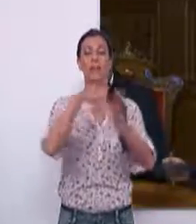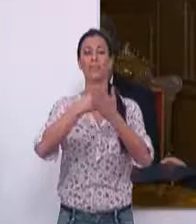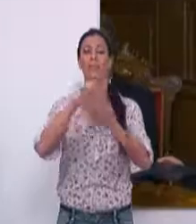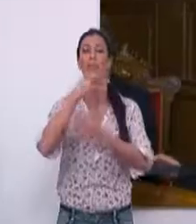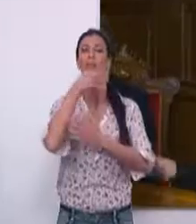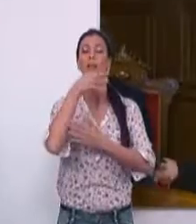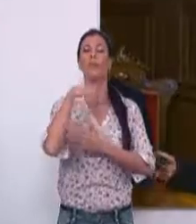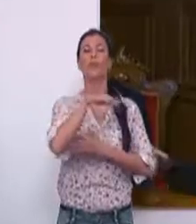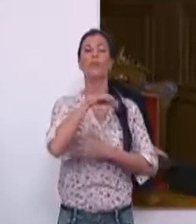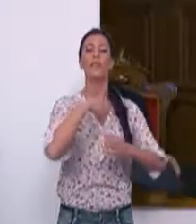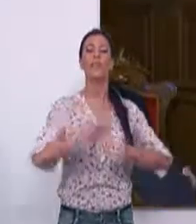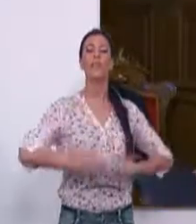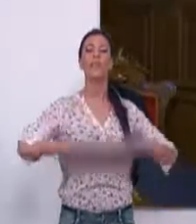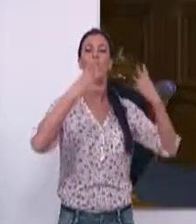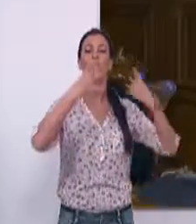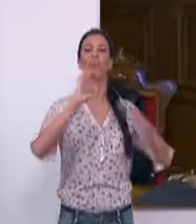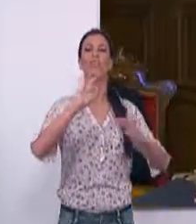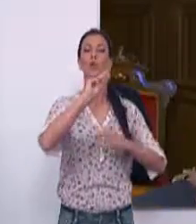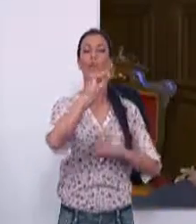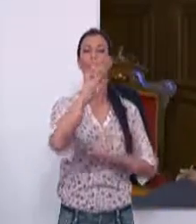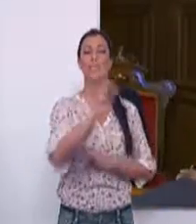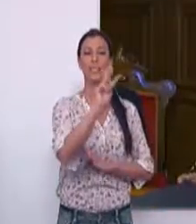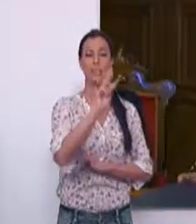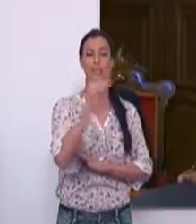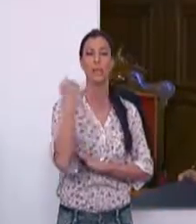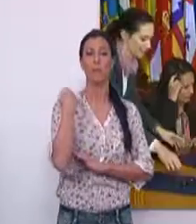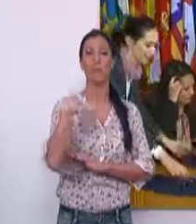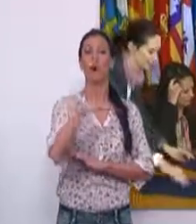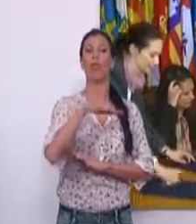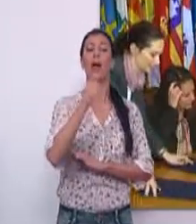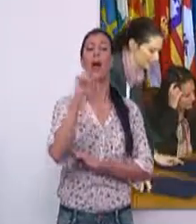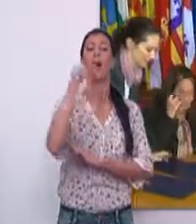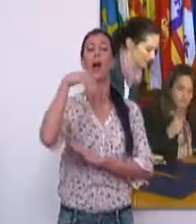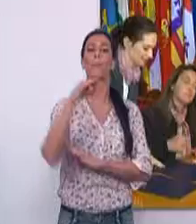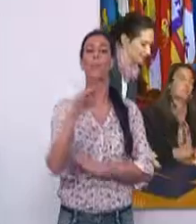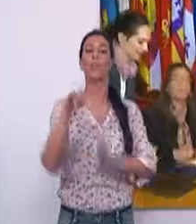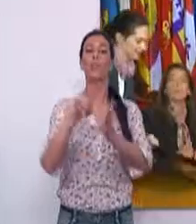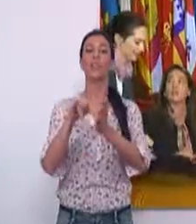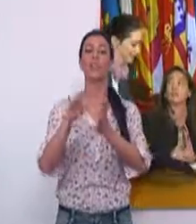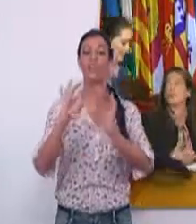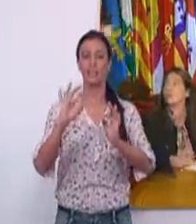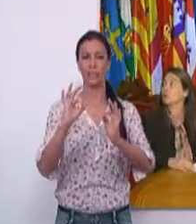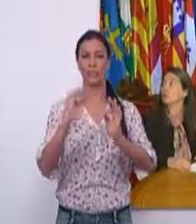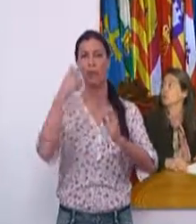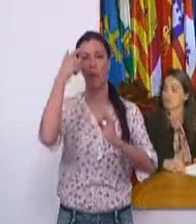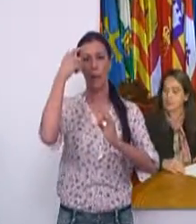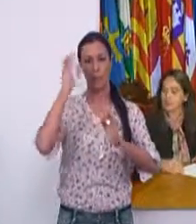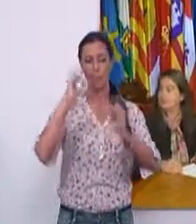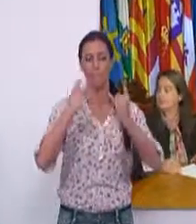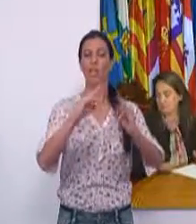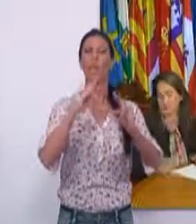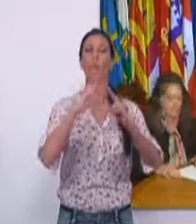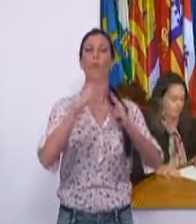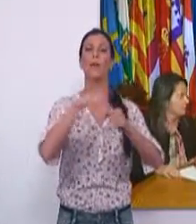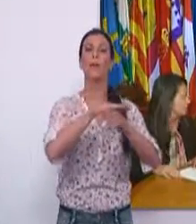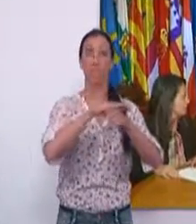12 de la tarde en el edificio del Distrito 3, ubicado en la Rambla de los Álamos, junto al Parque de las Provincias. En el